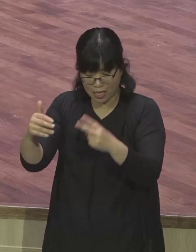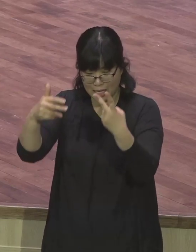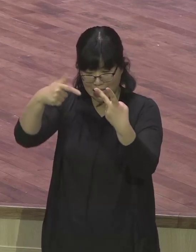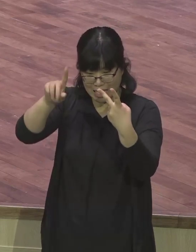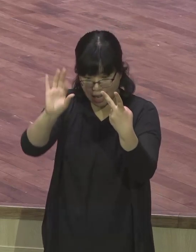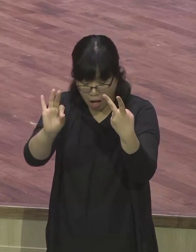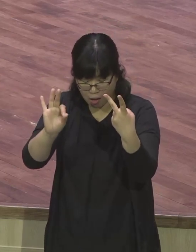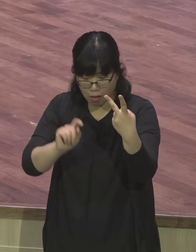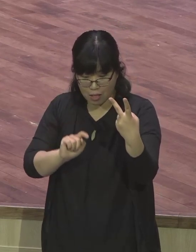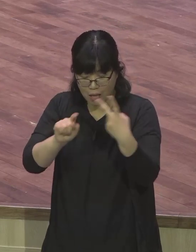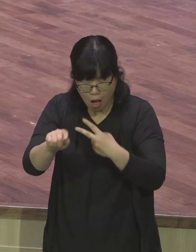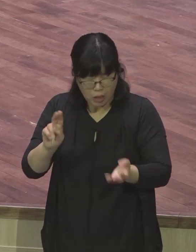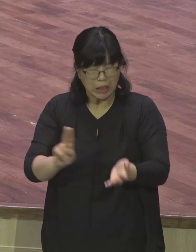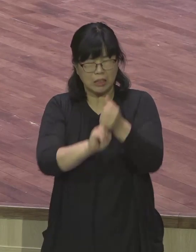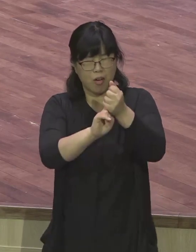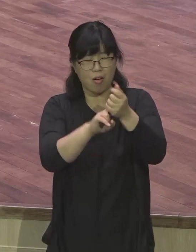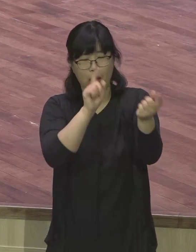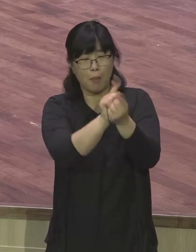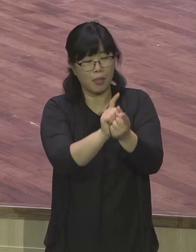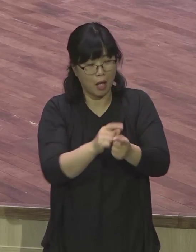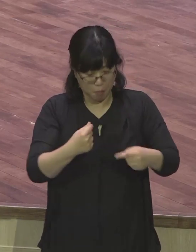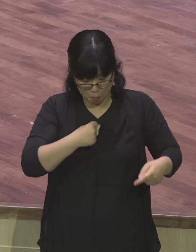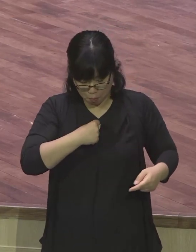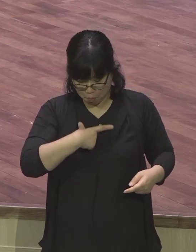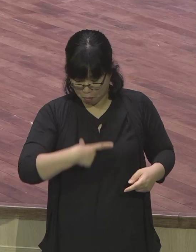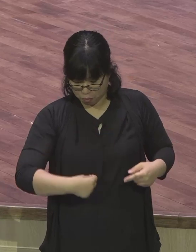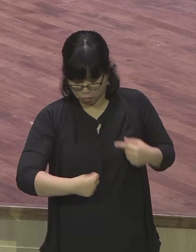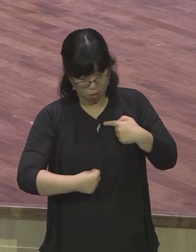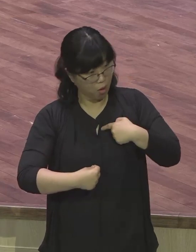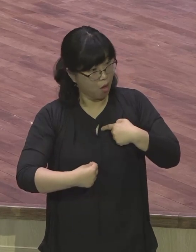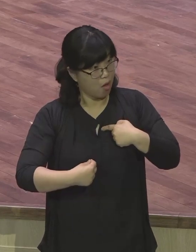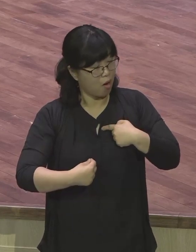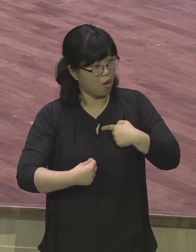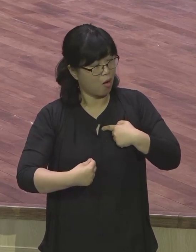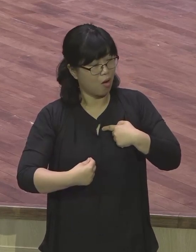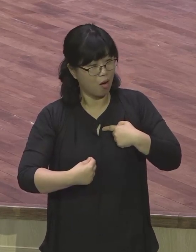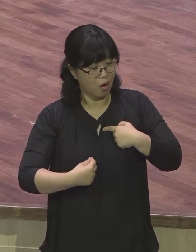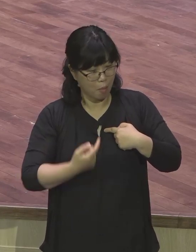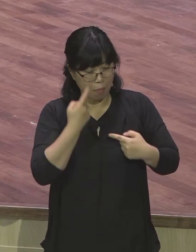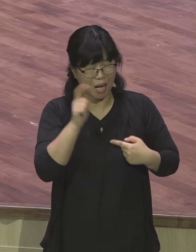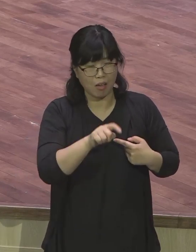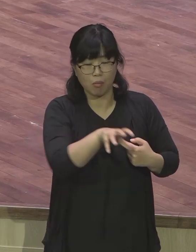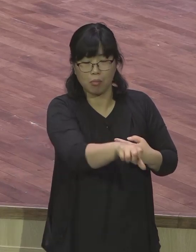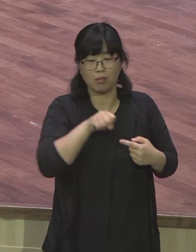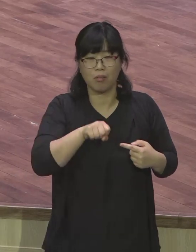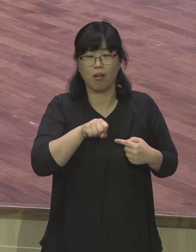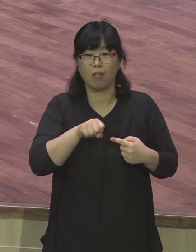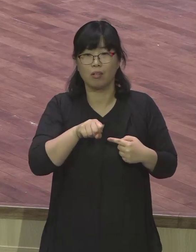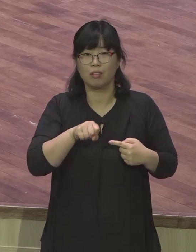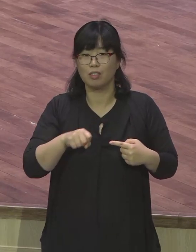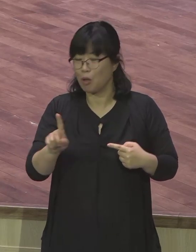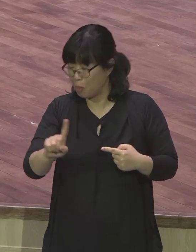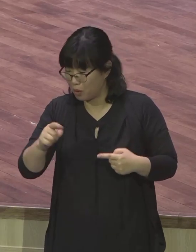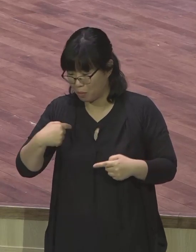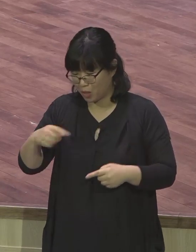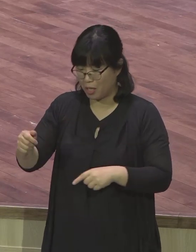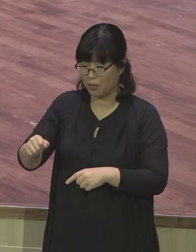명찰이 명찰이 어떻게 생겼냐면 PC방에서 많은 세계 랩런트에 관심이 없는 랩런트들이 휴지통에